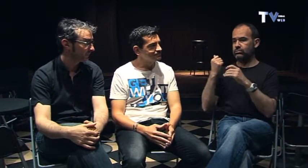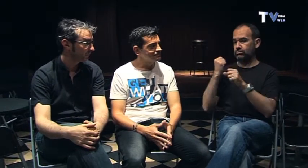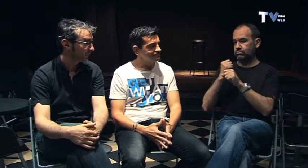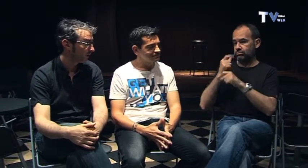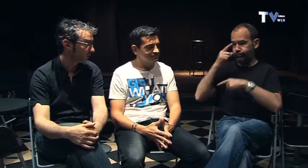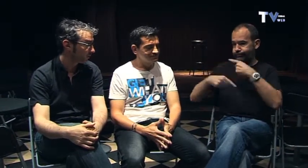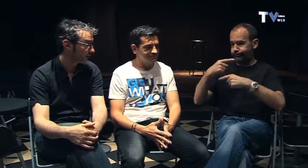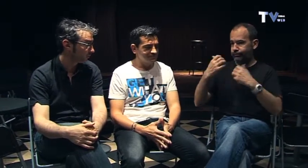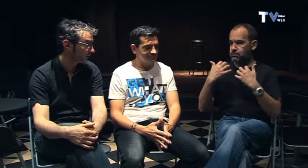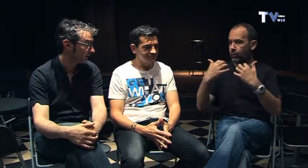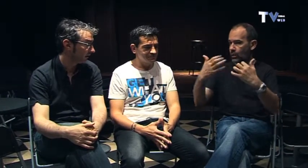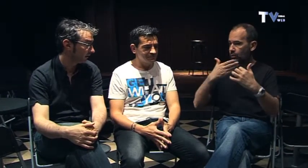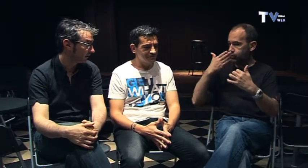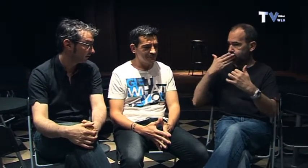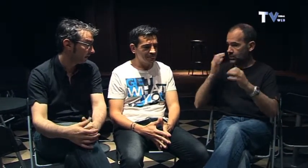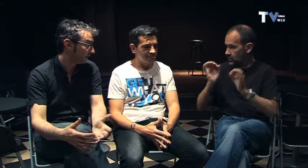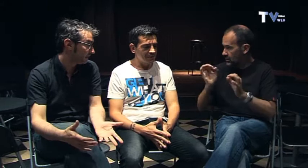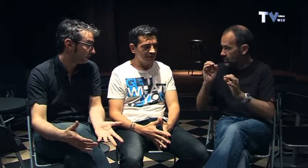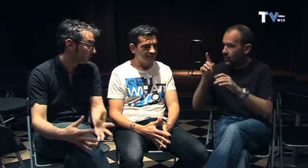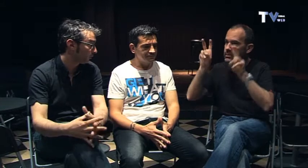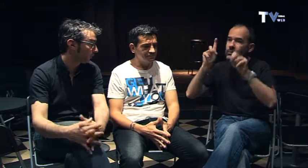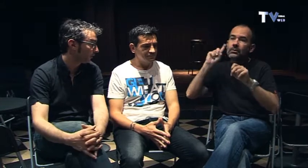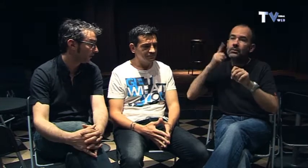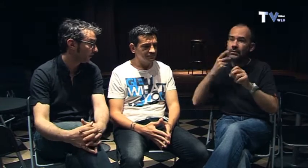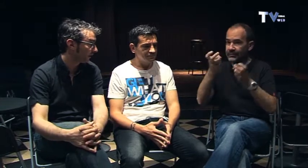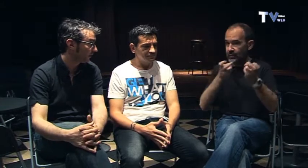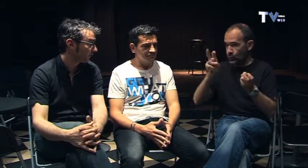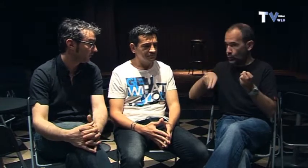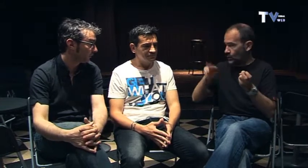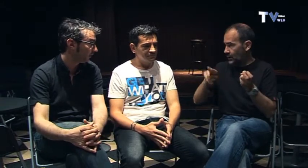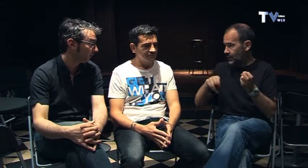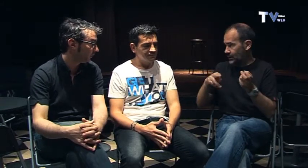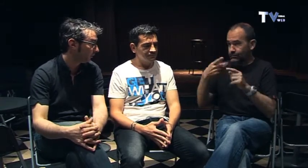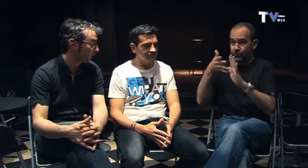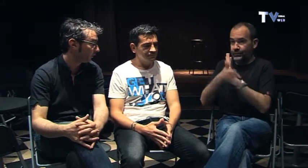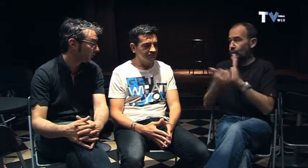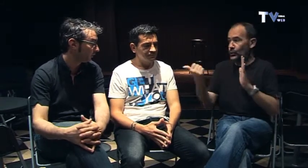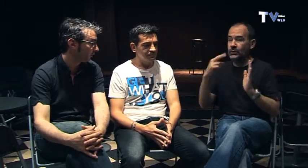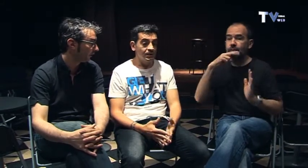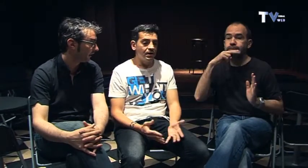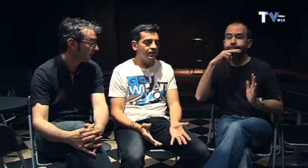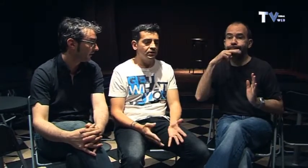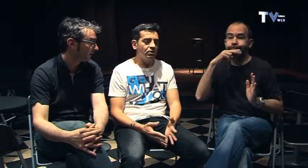Y de los cuatro años pues siempre has trabajado con público oyente te imagino, ¿no? Nunca ha venido público sordo, ¿no? ¿Verdad? No,